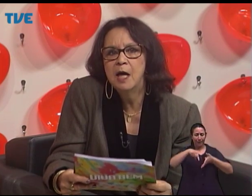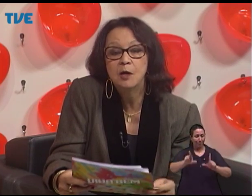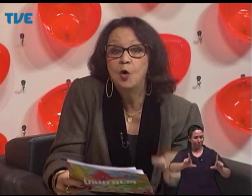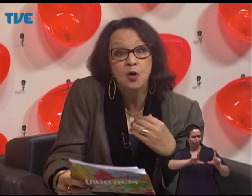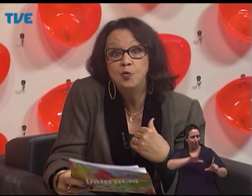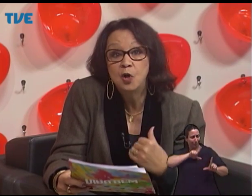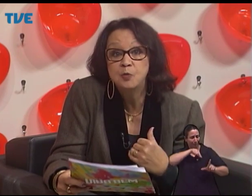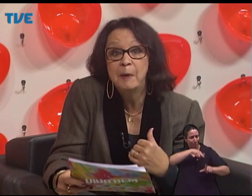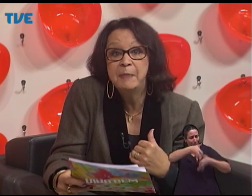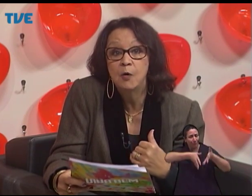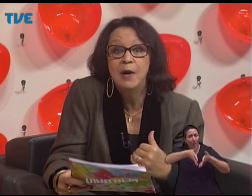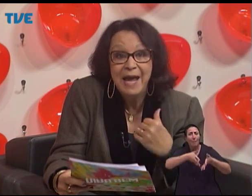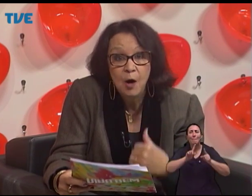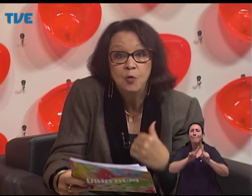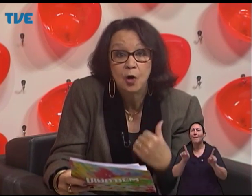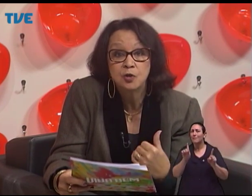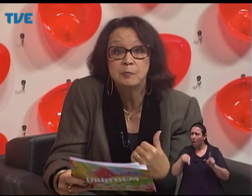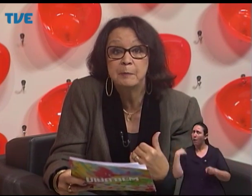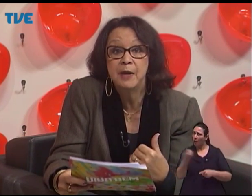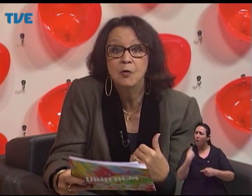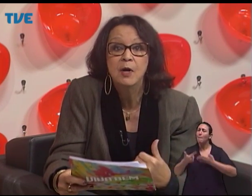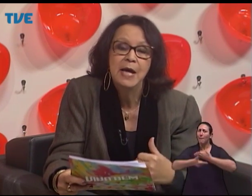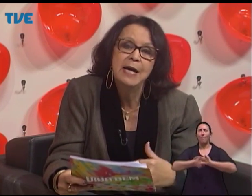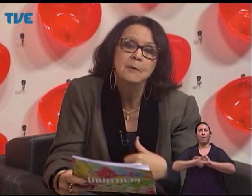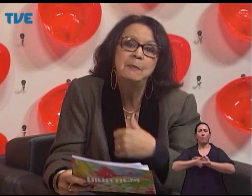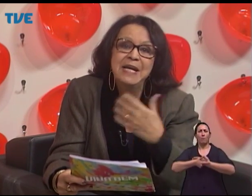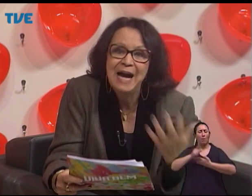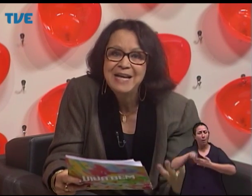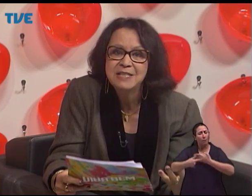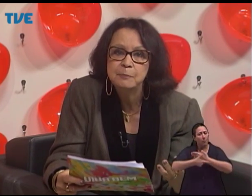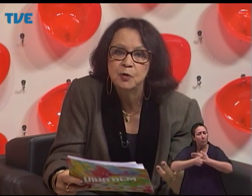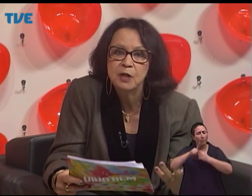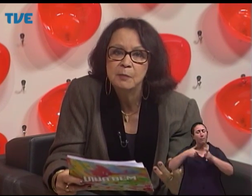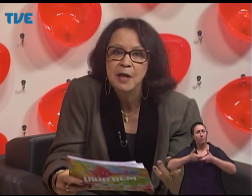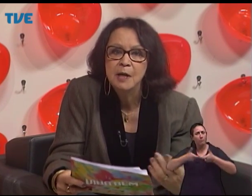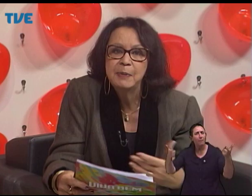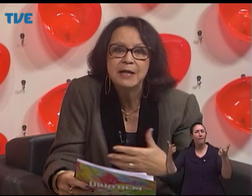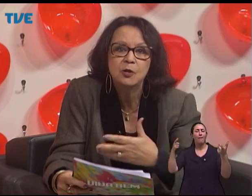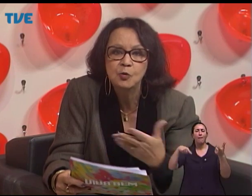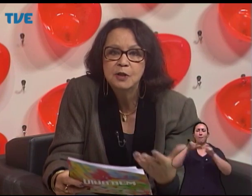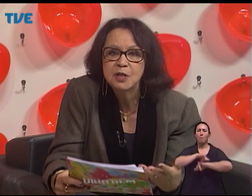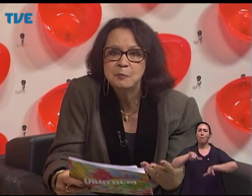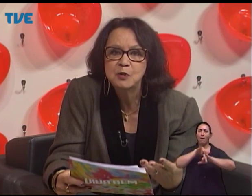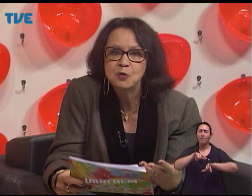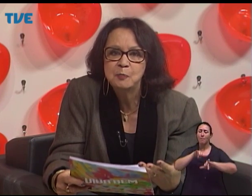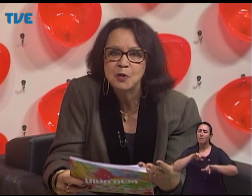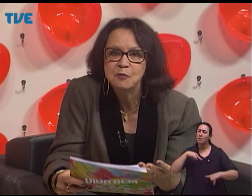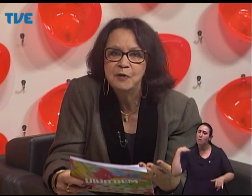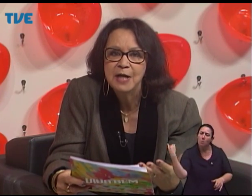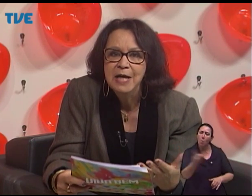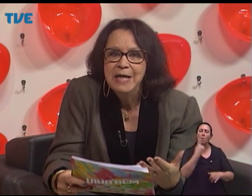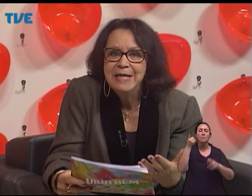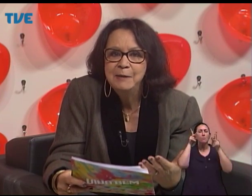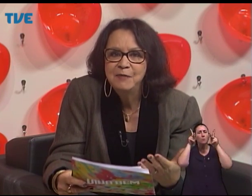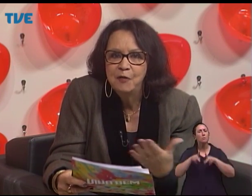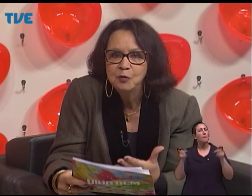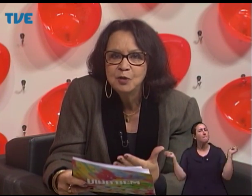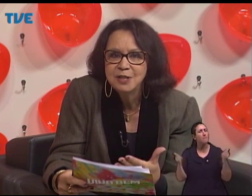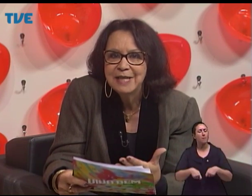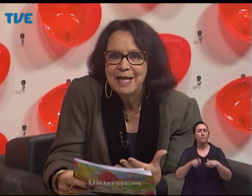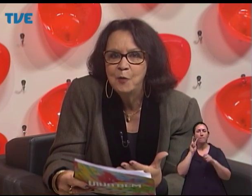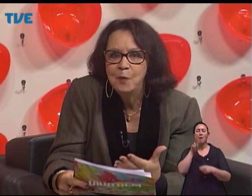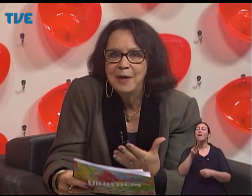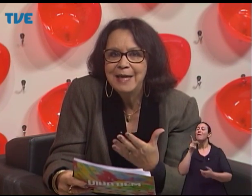acho que é o nosso papel. É o nosso papel, é ampliar esse programa para que todas as pessoas possam ver. E